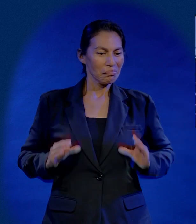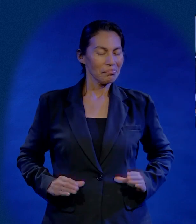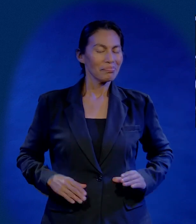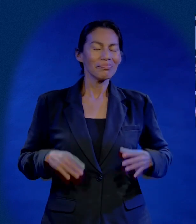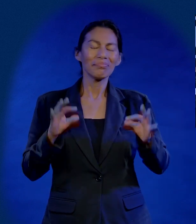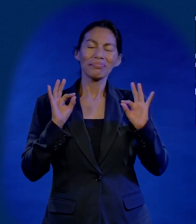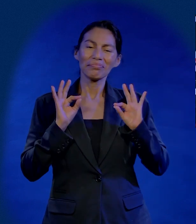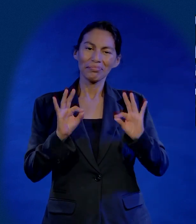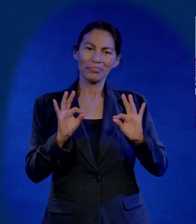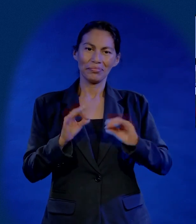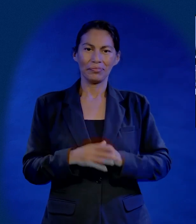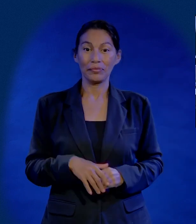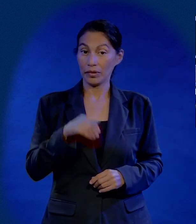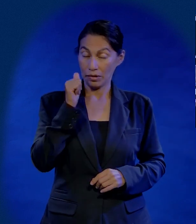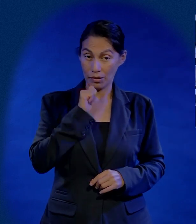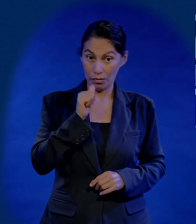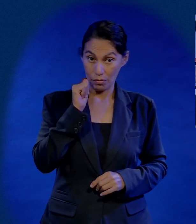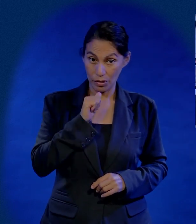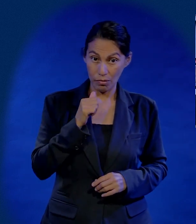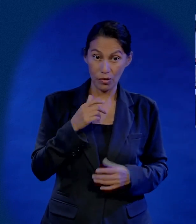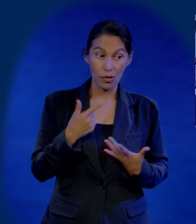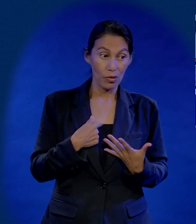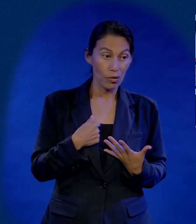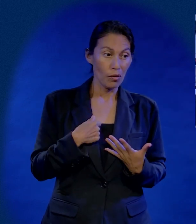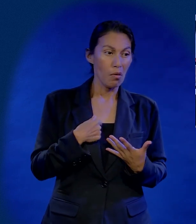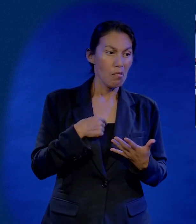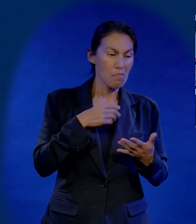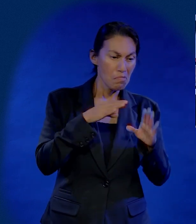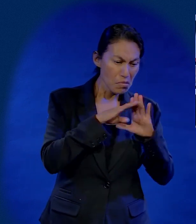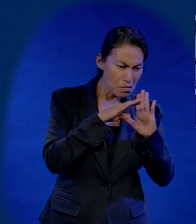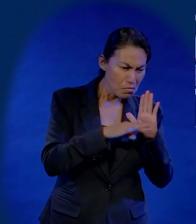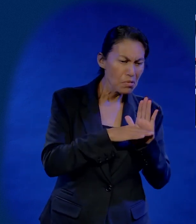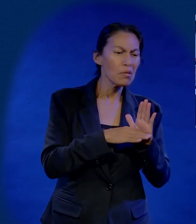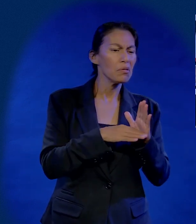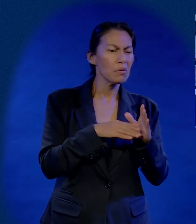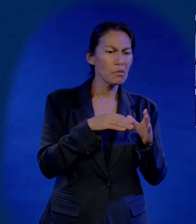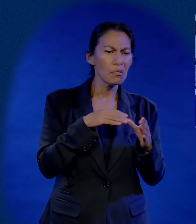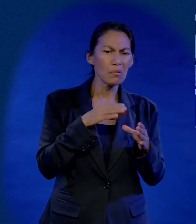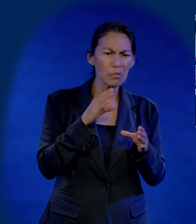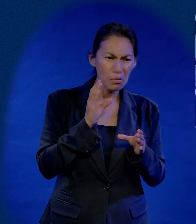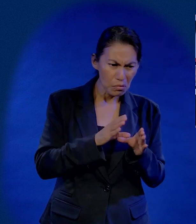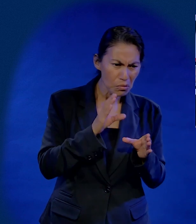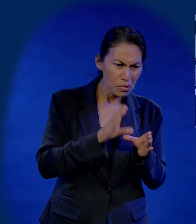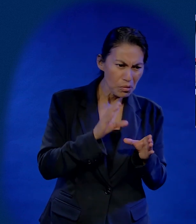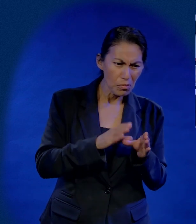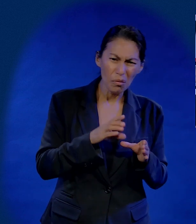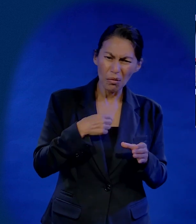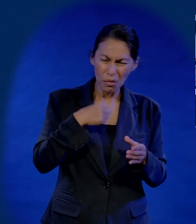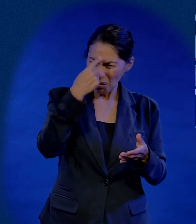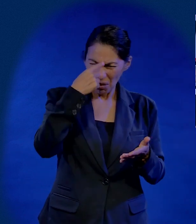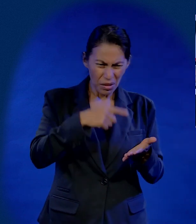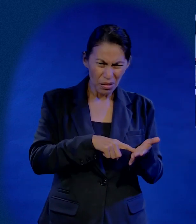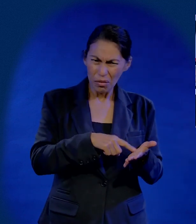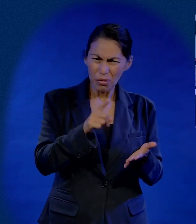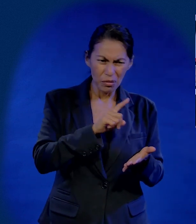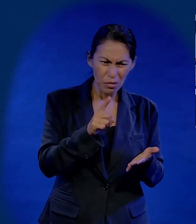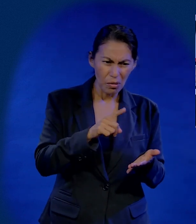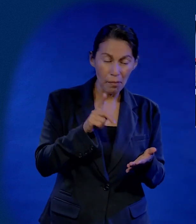otros piensen que estoy así. Y cuidarme, vivir cuidándome en apariencias, siempre vivir guardando mandamientos, guardando cosas,